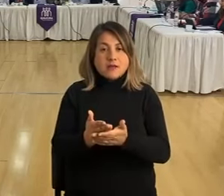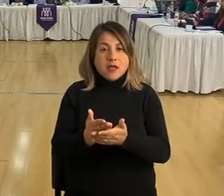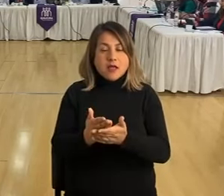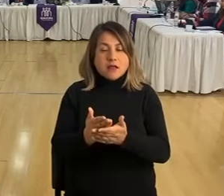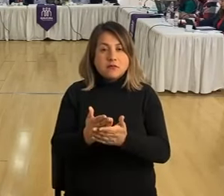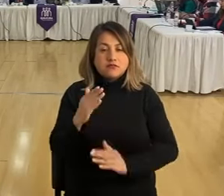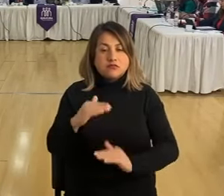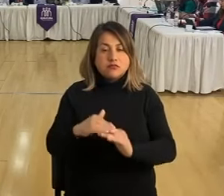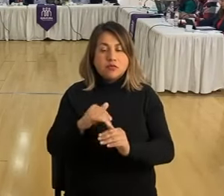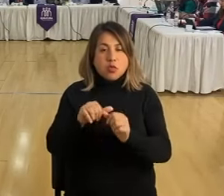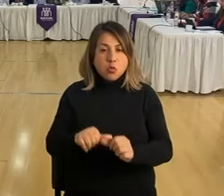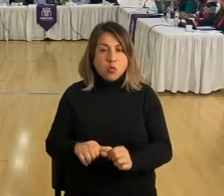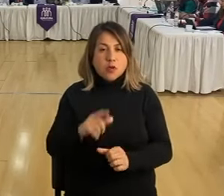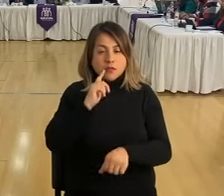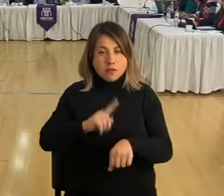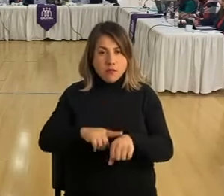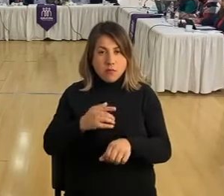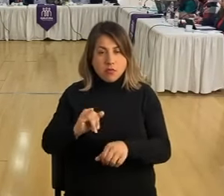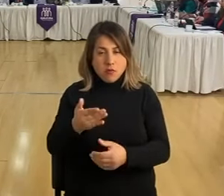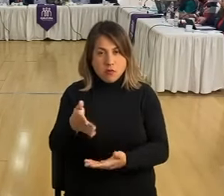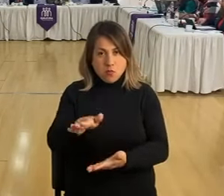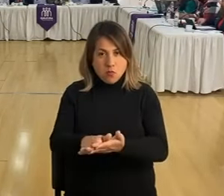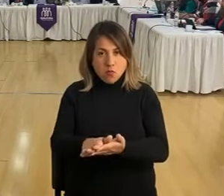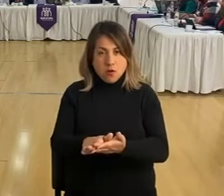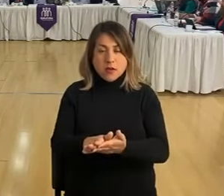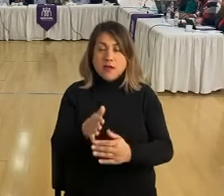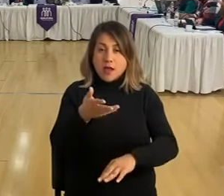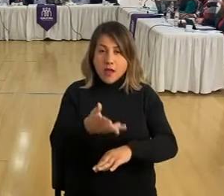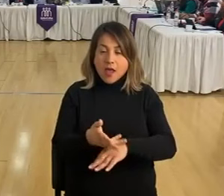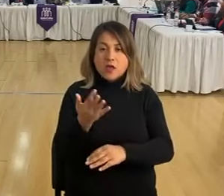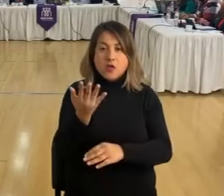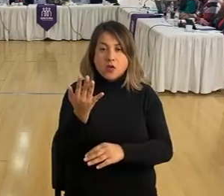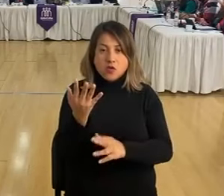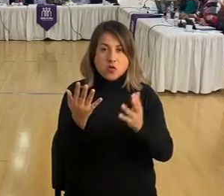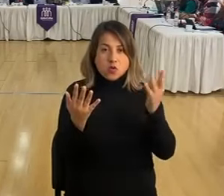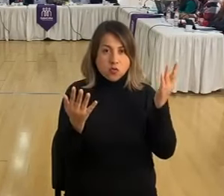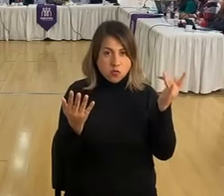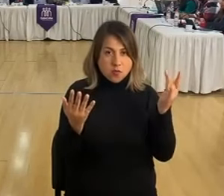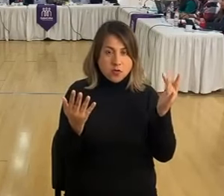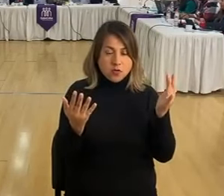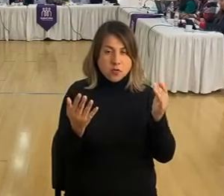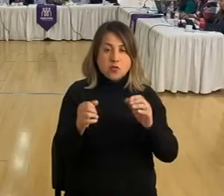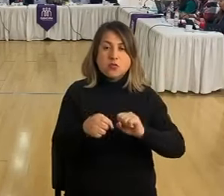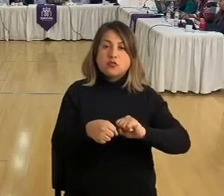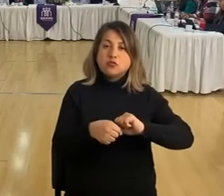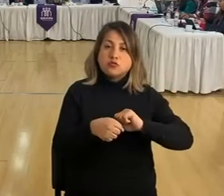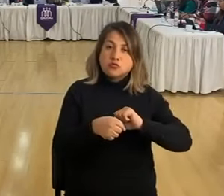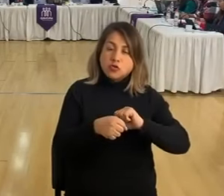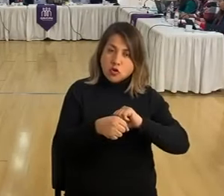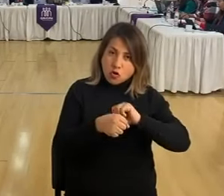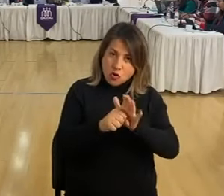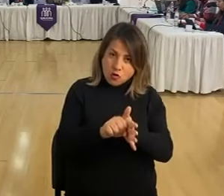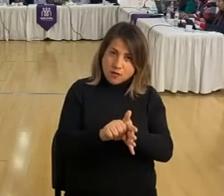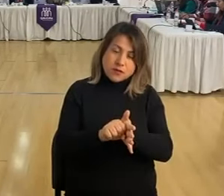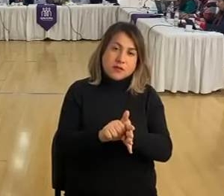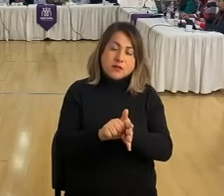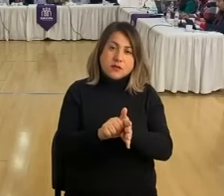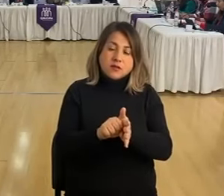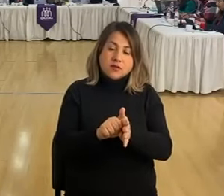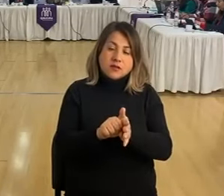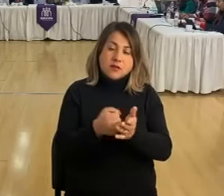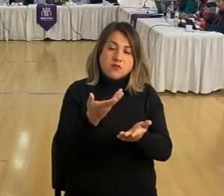Incluso se pueden confirmar también, por ahí también hay cifras en relación al COVID, en relación a